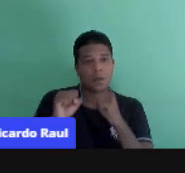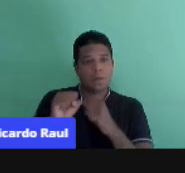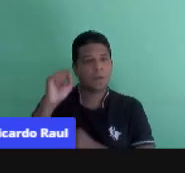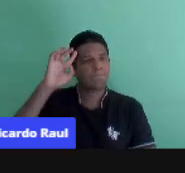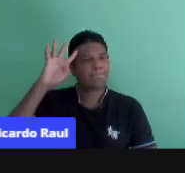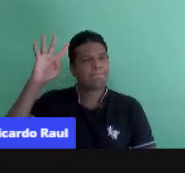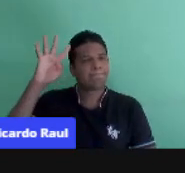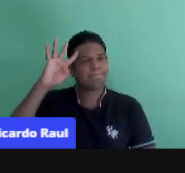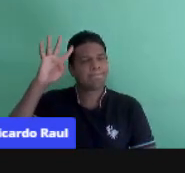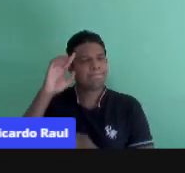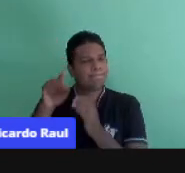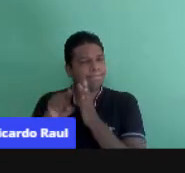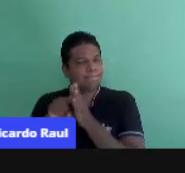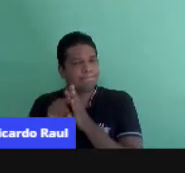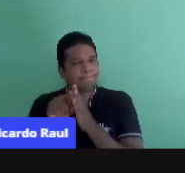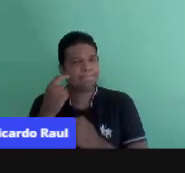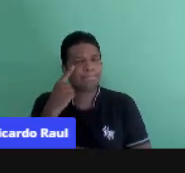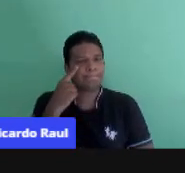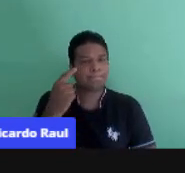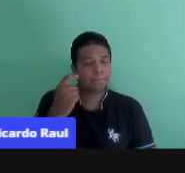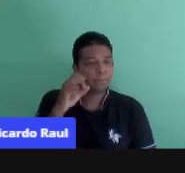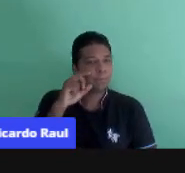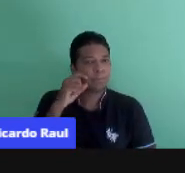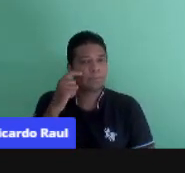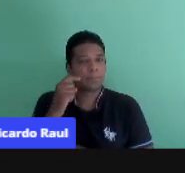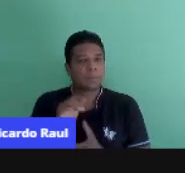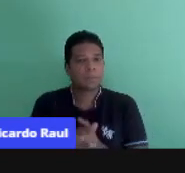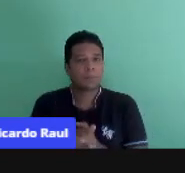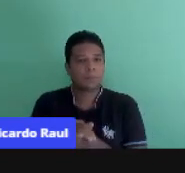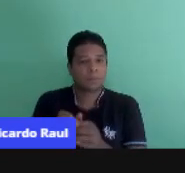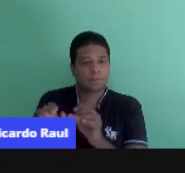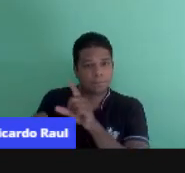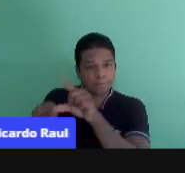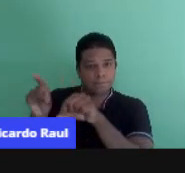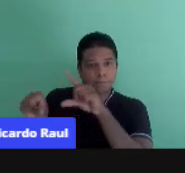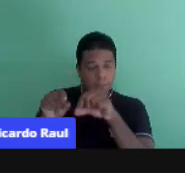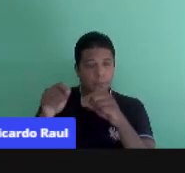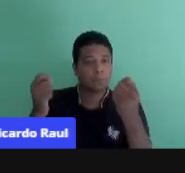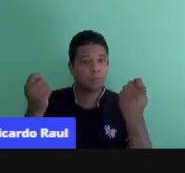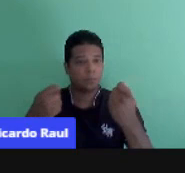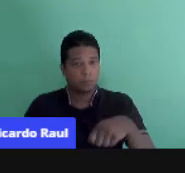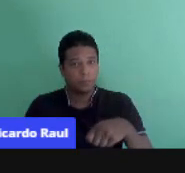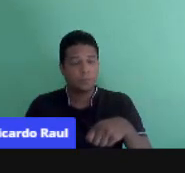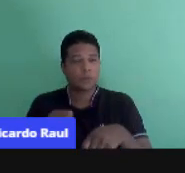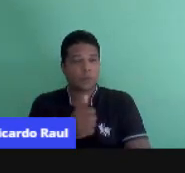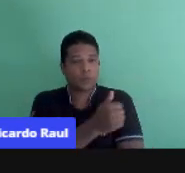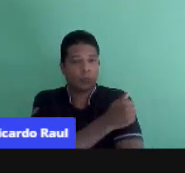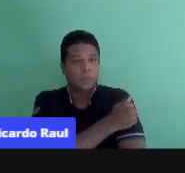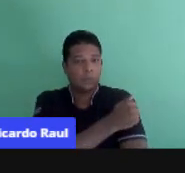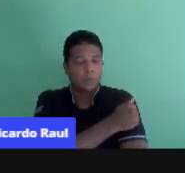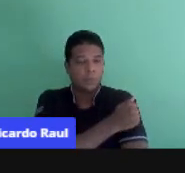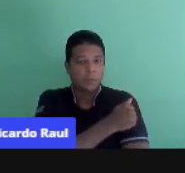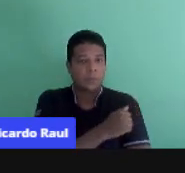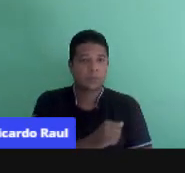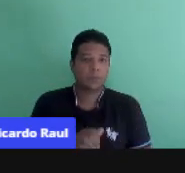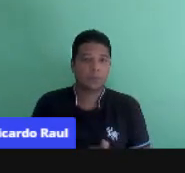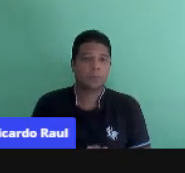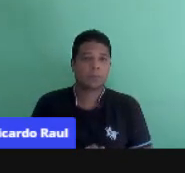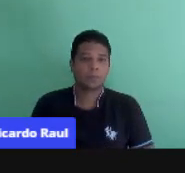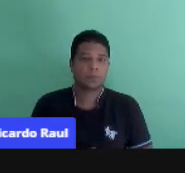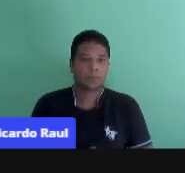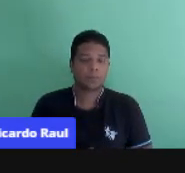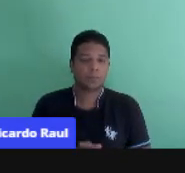refletir, analisar e selecionar as possibilidades que atendem seus alunos e suas alunas,